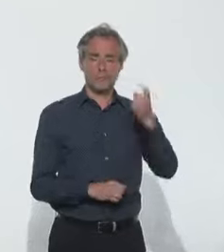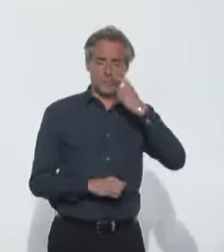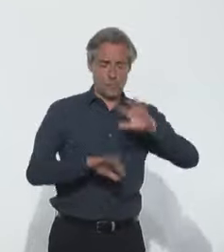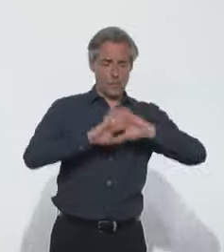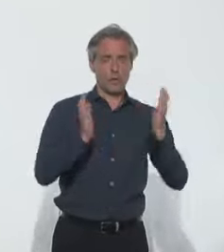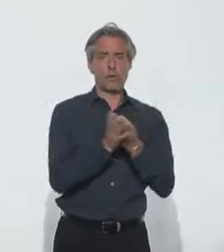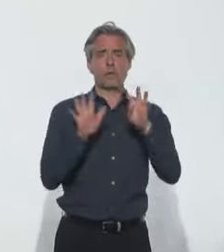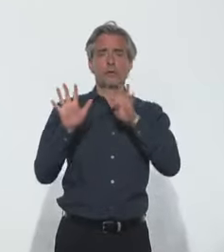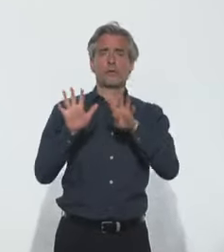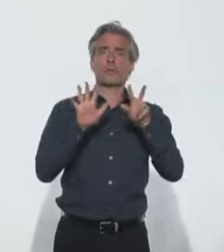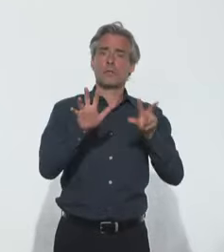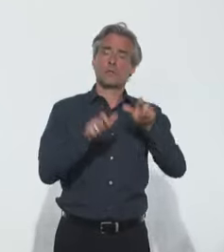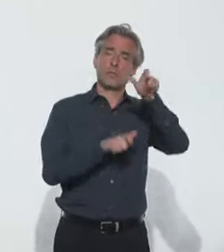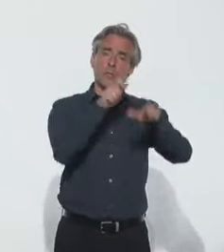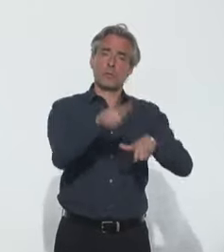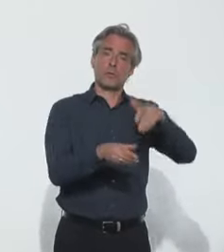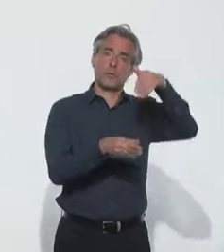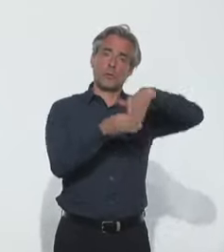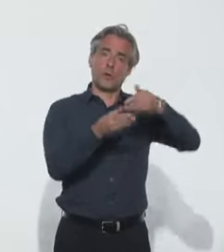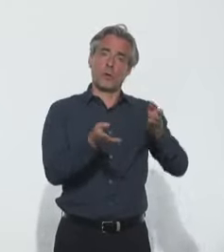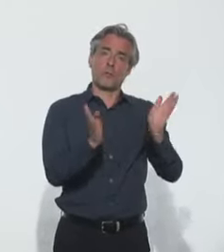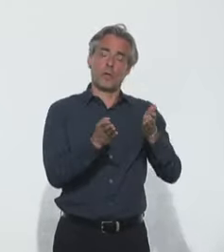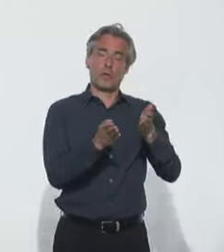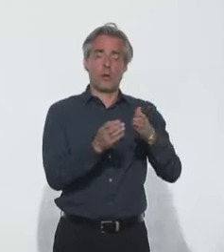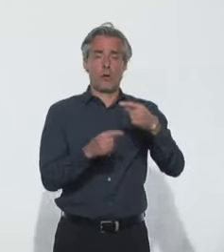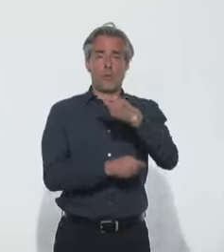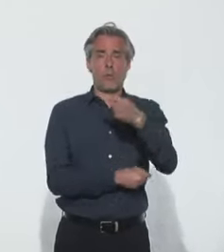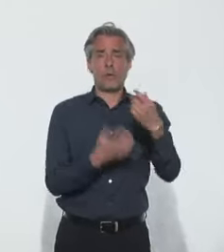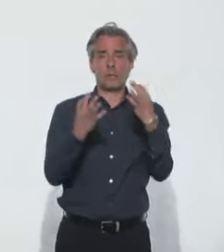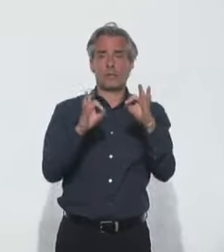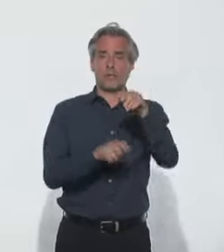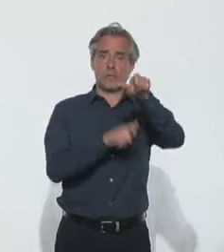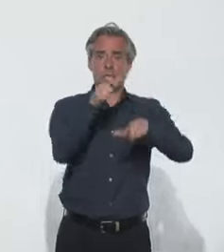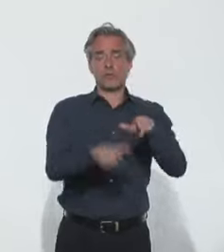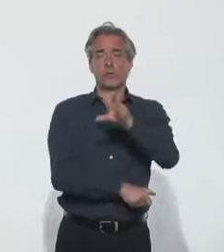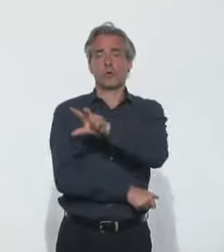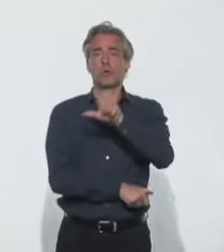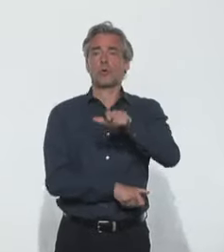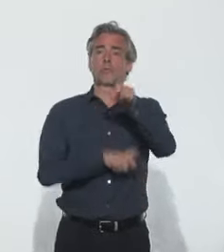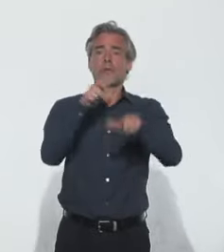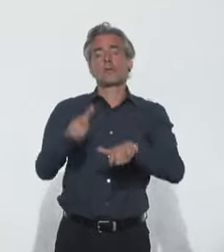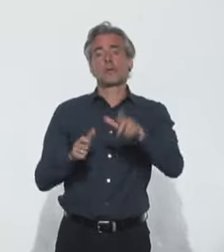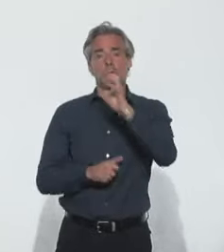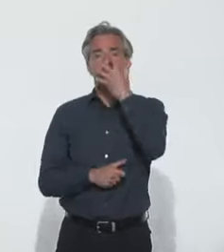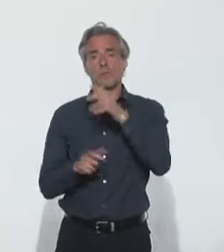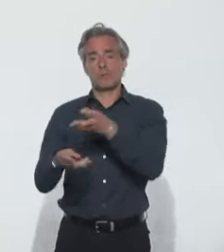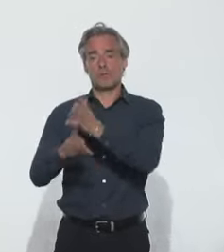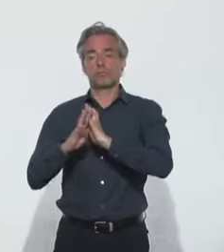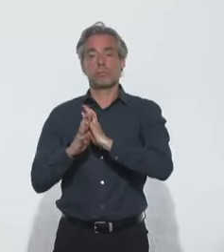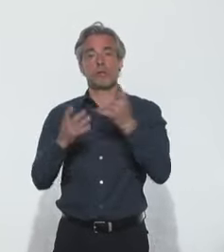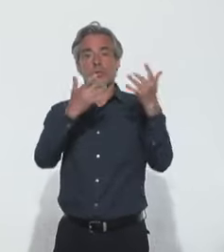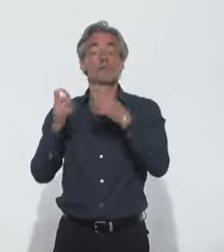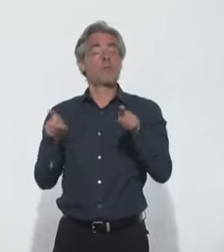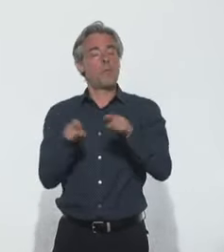98 hospitalisations. C'est une baisse de 10 admissions de 32 patients en réanimation. Là aussi, le